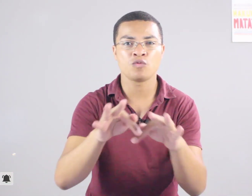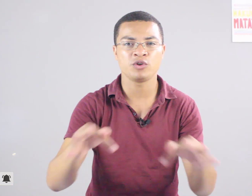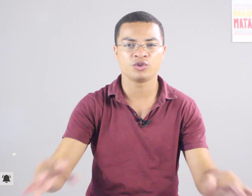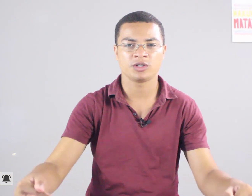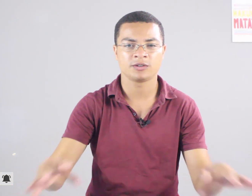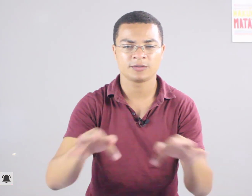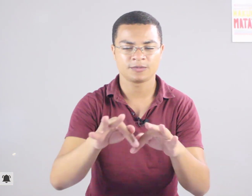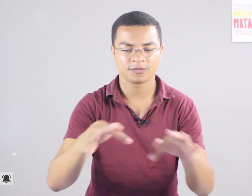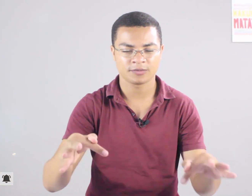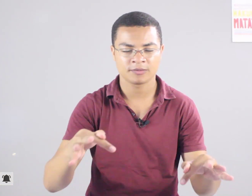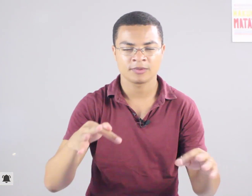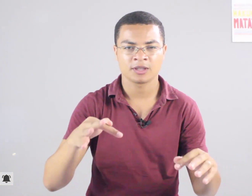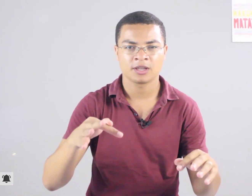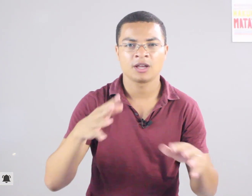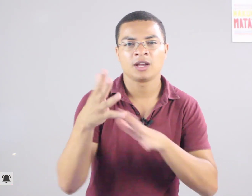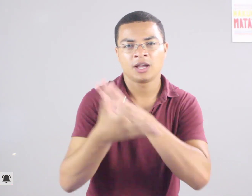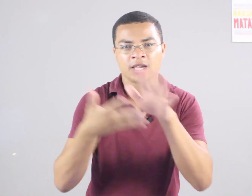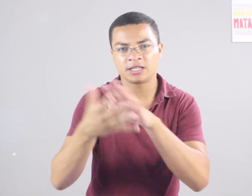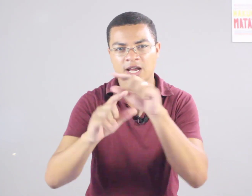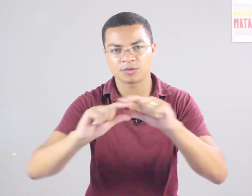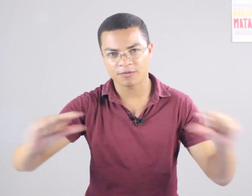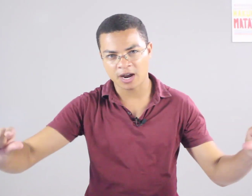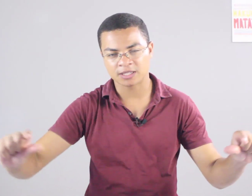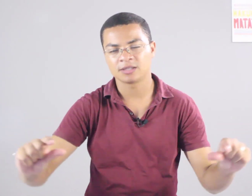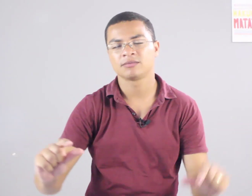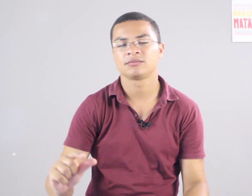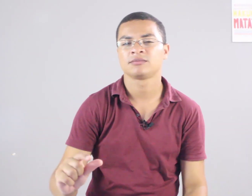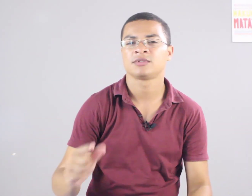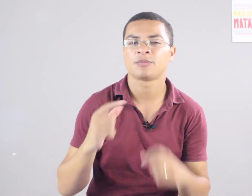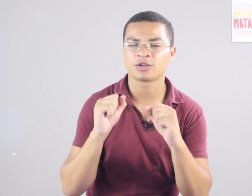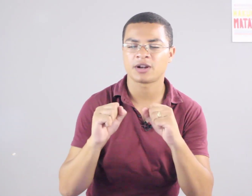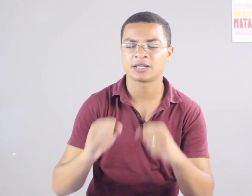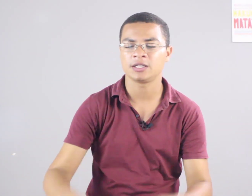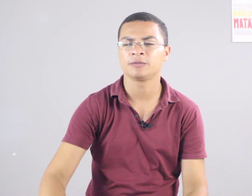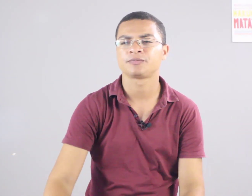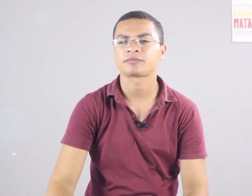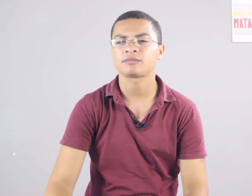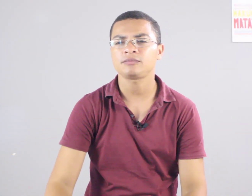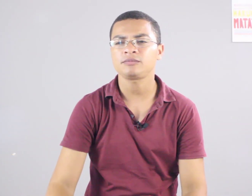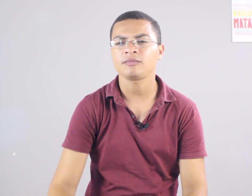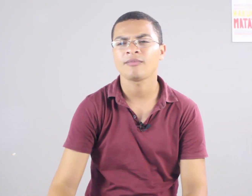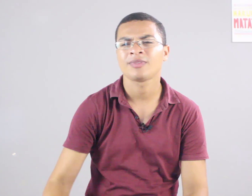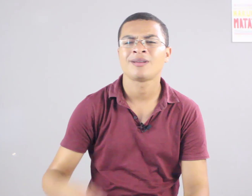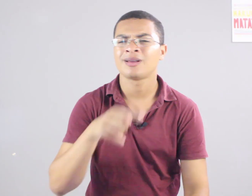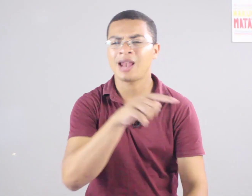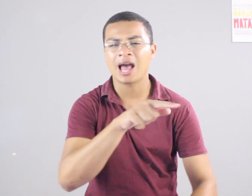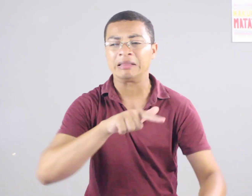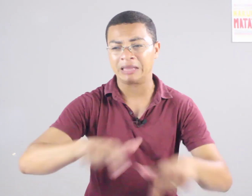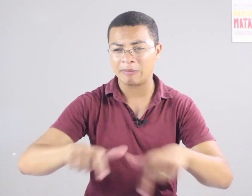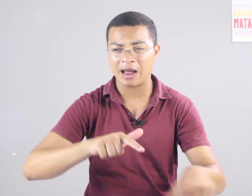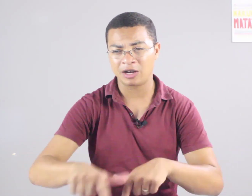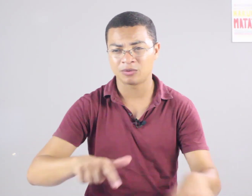Humilde. Esse sinal é uma frase? Você pode falar assim. Lá, trabalho,